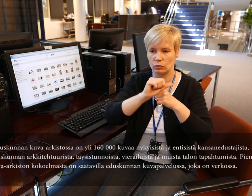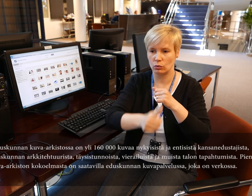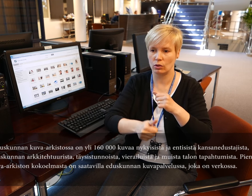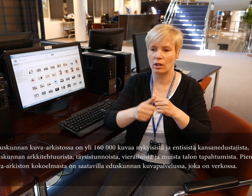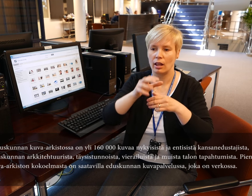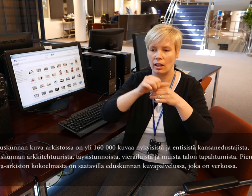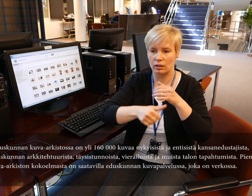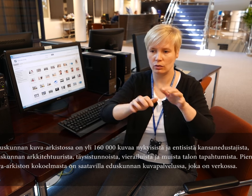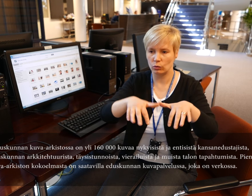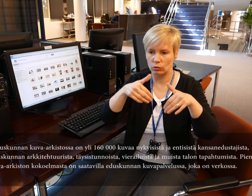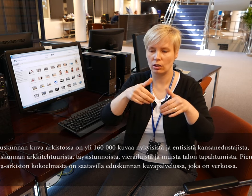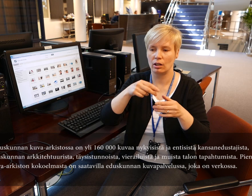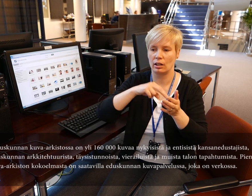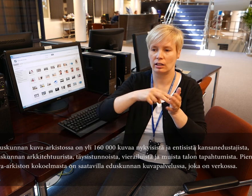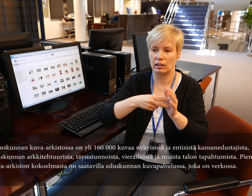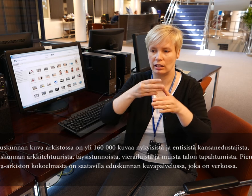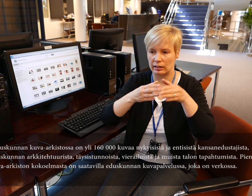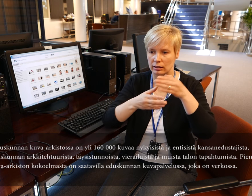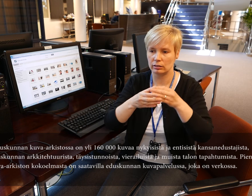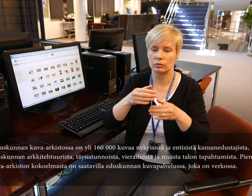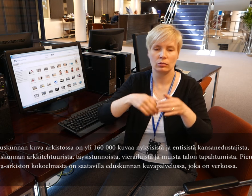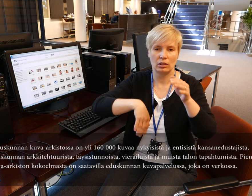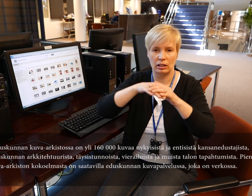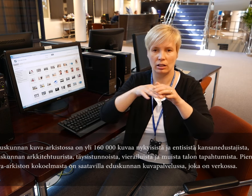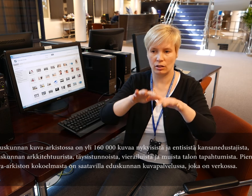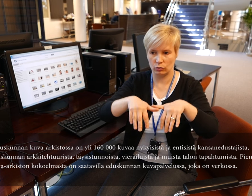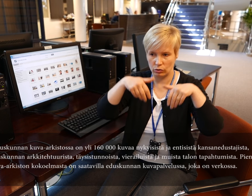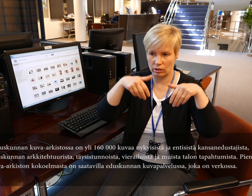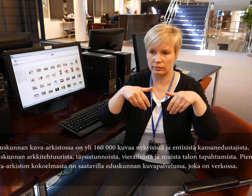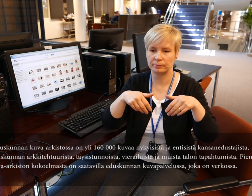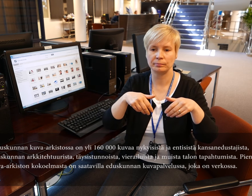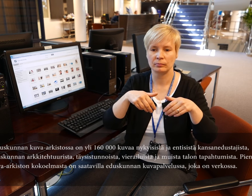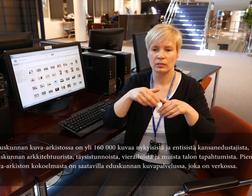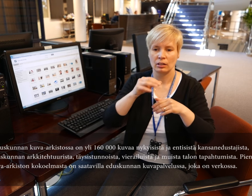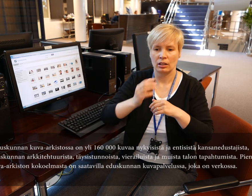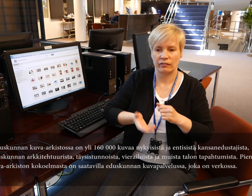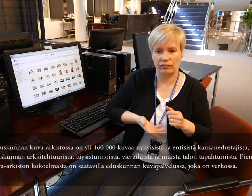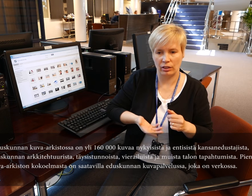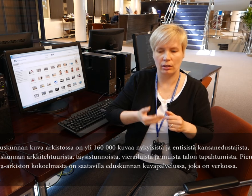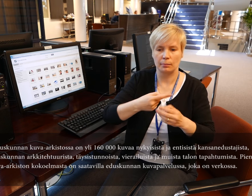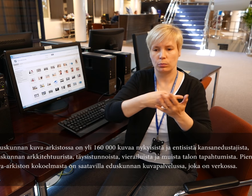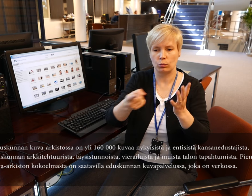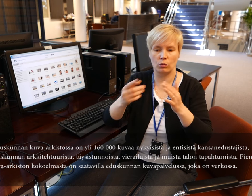eduskunnan arkkitehtuurista, täysistunnoista, vierailuista ja muista talon tapahtumista.